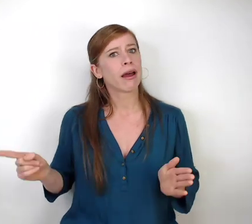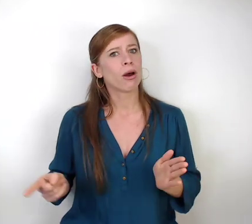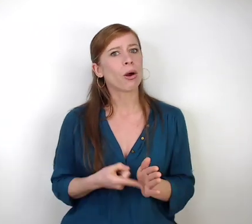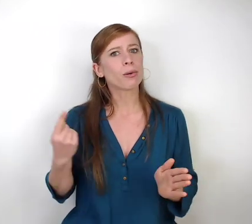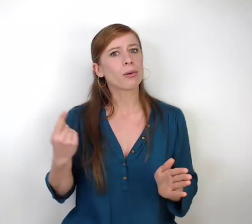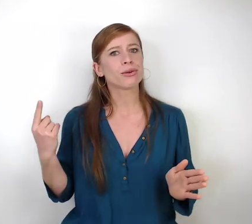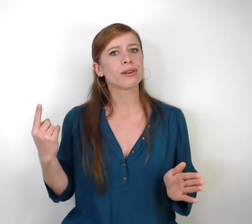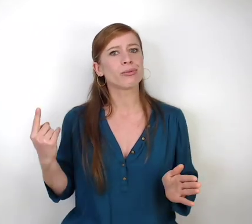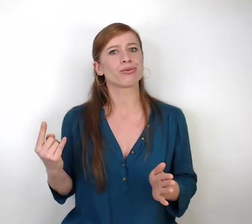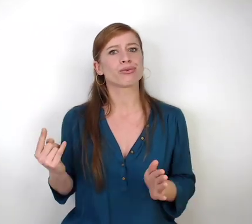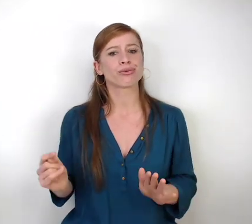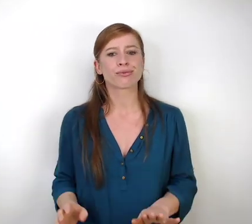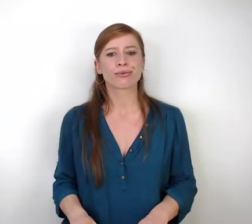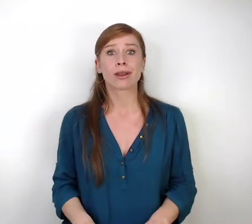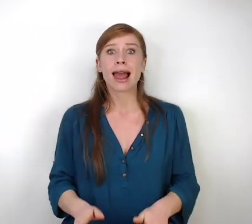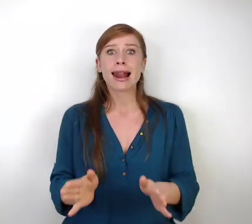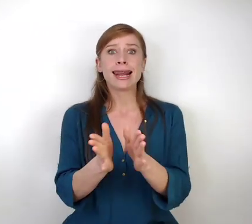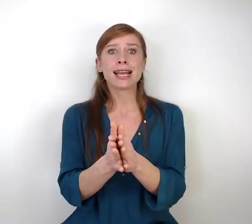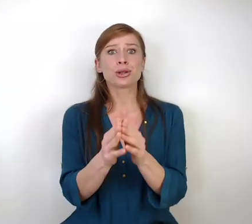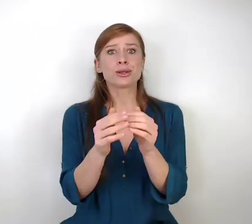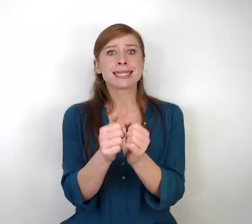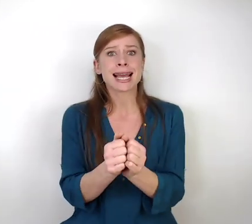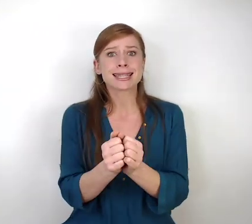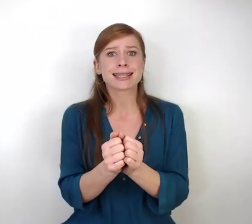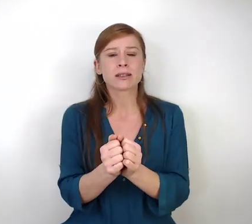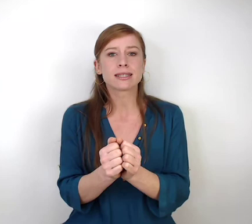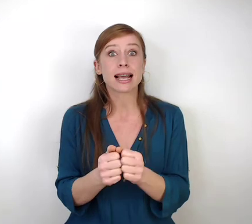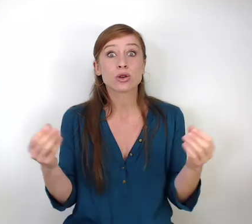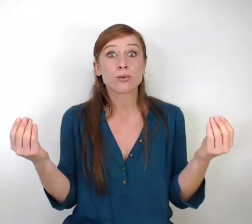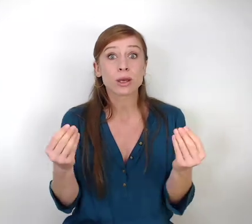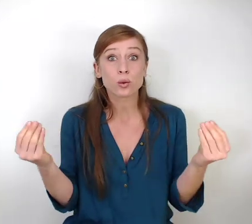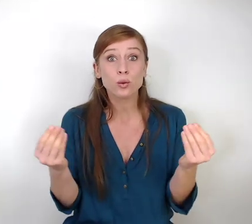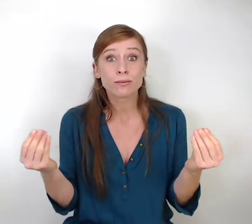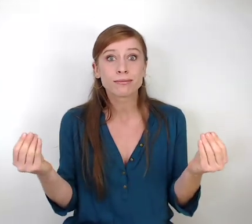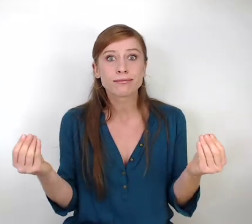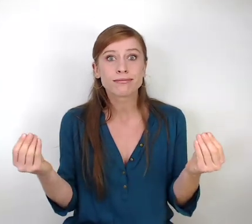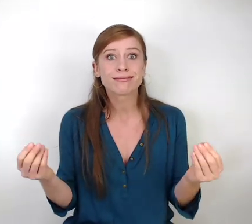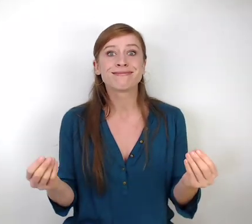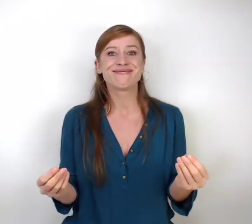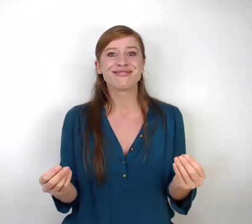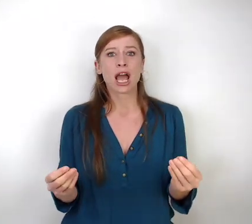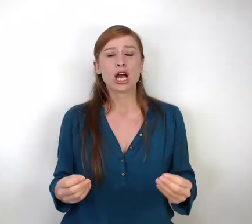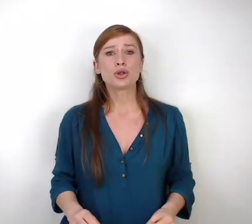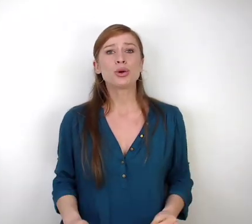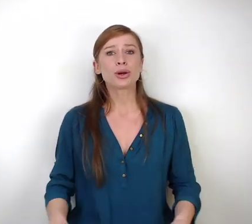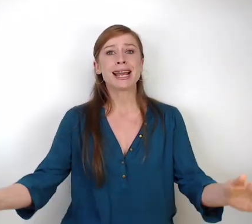reprenons au début. Les chaussettes, ça se met où ? Sur les